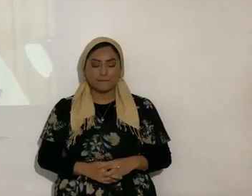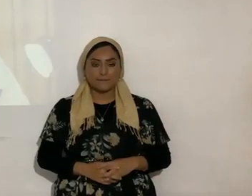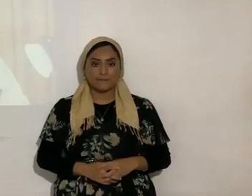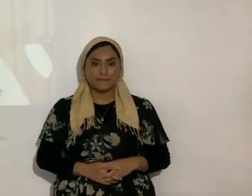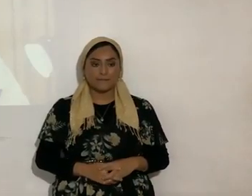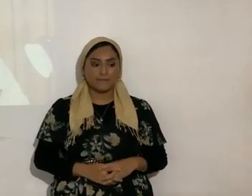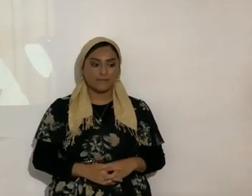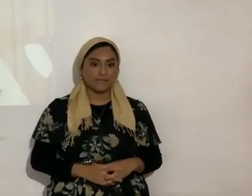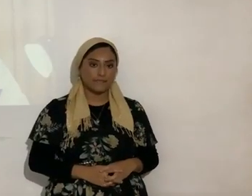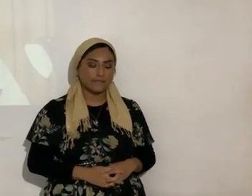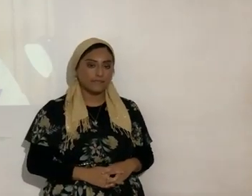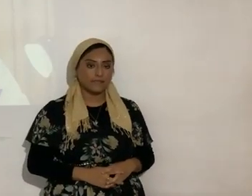aleluya